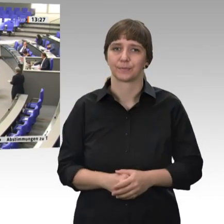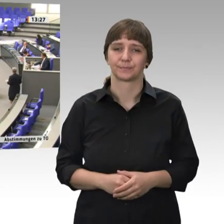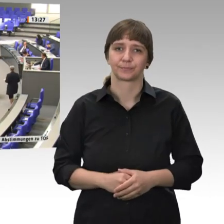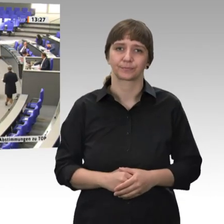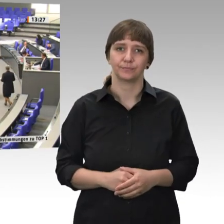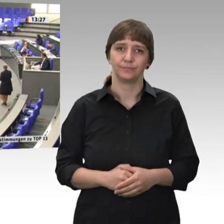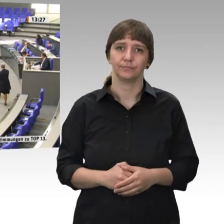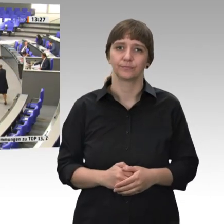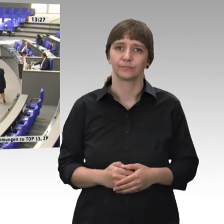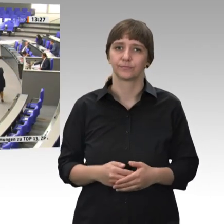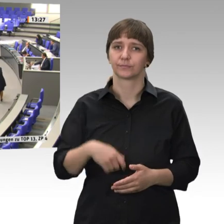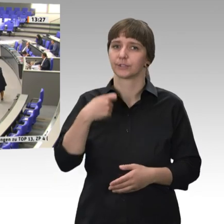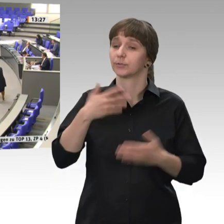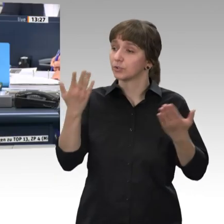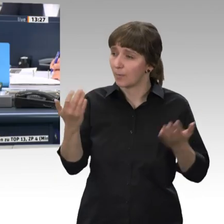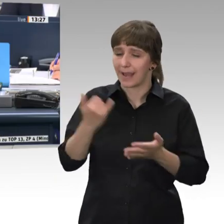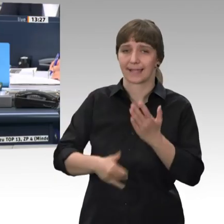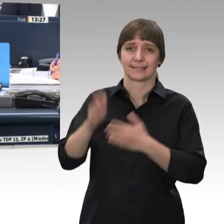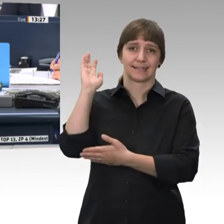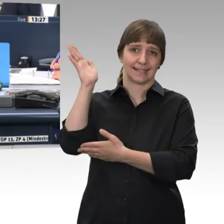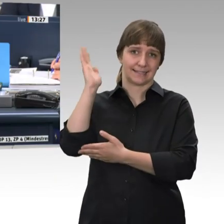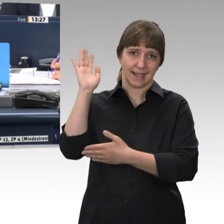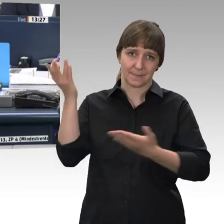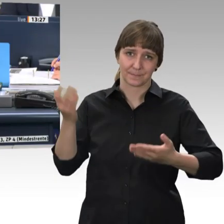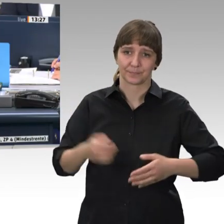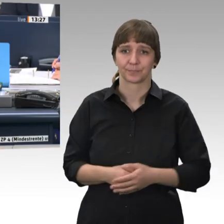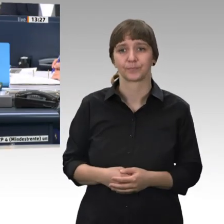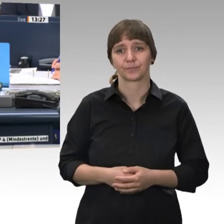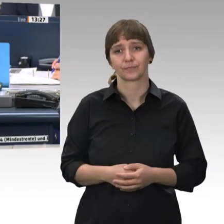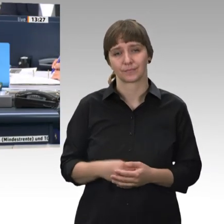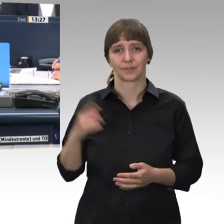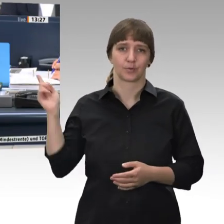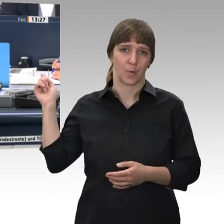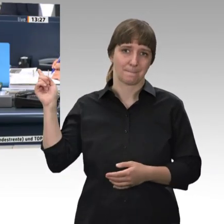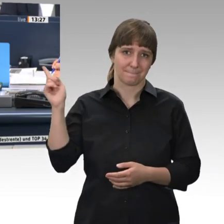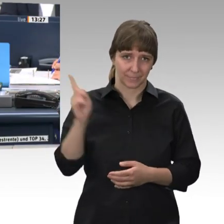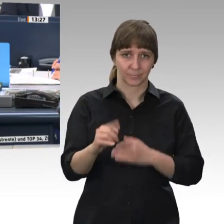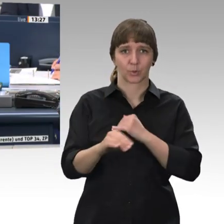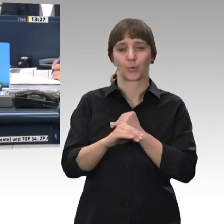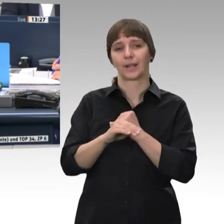Der letzte Redner eilt dabei. Es ist der Kollege Max Straubinger.